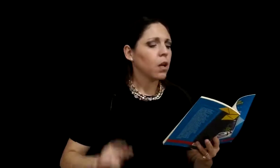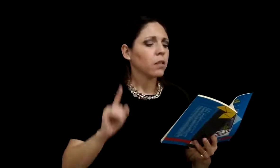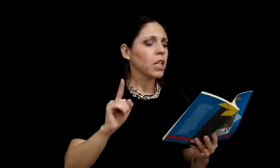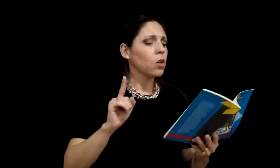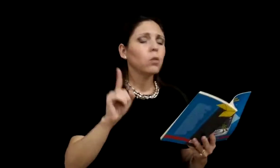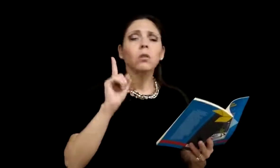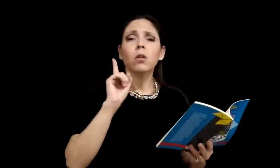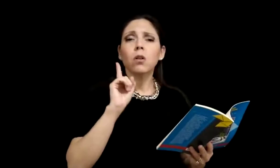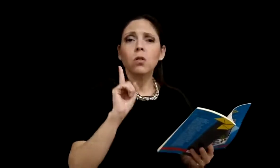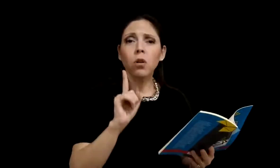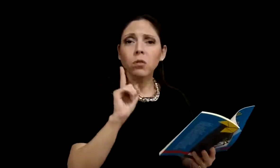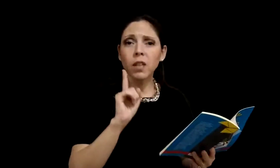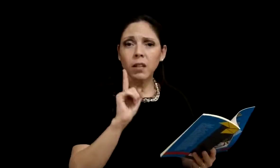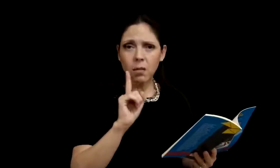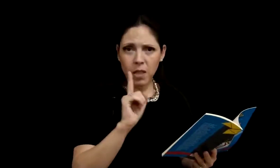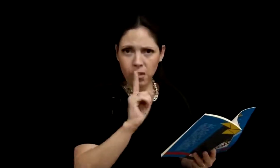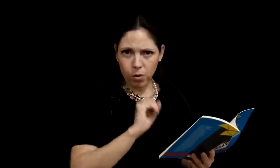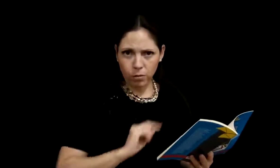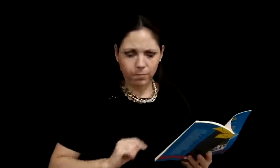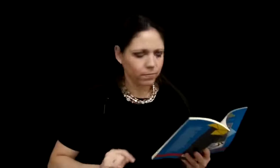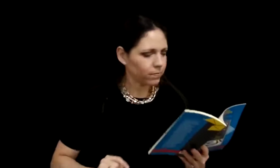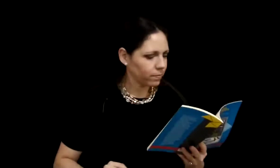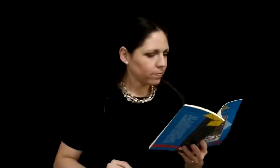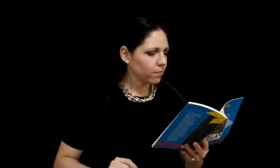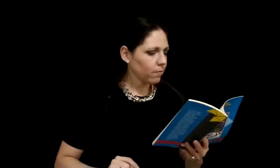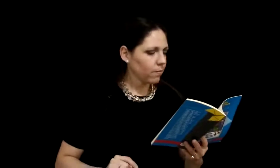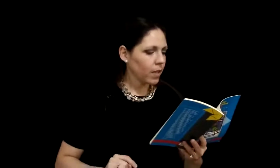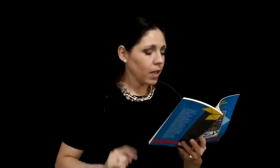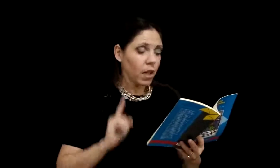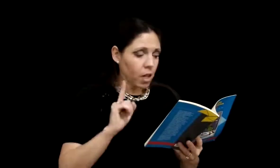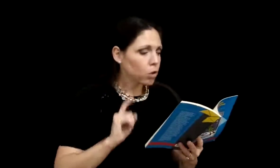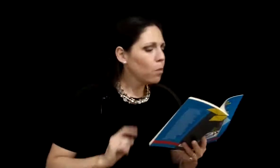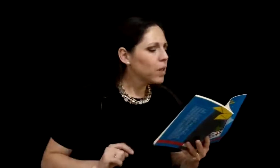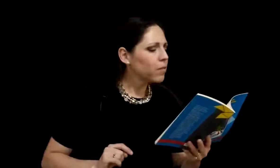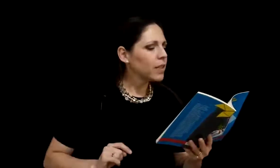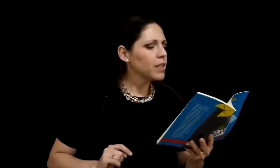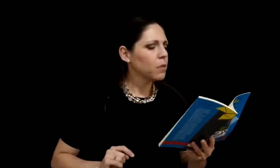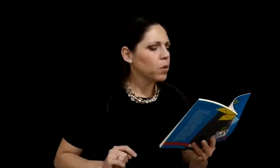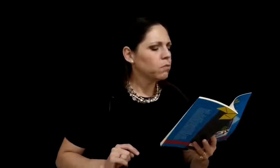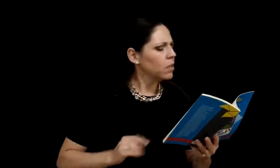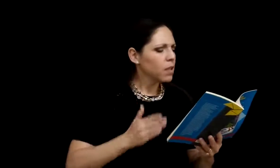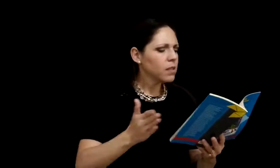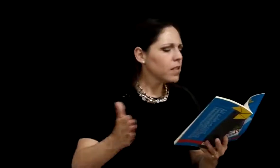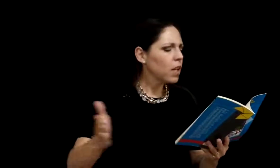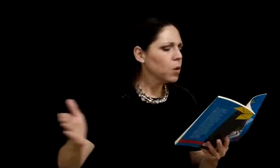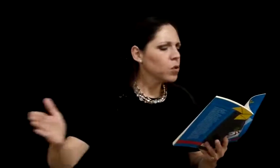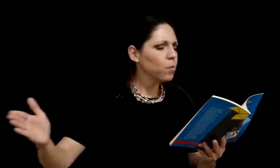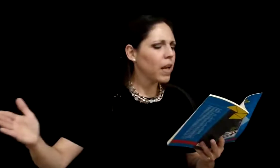dijo con determinación. Don perfectísimo salió de su